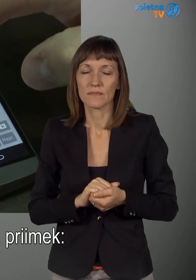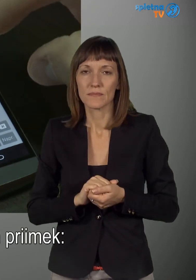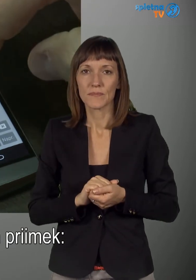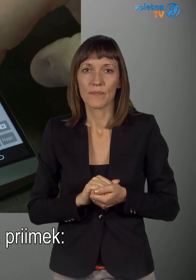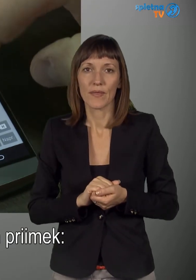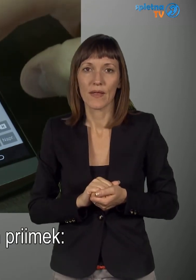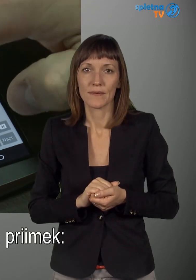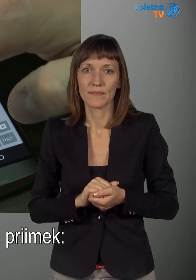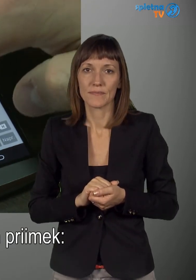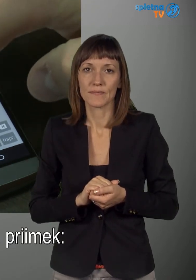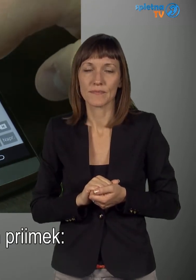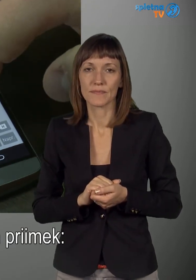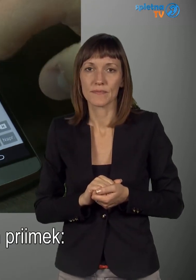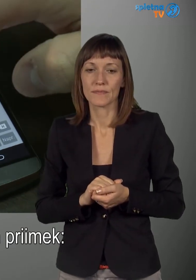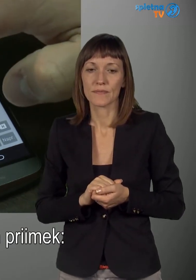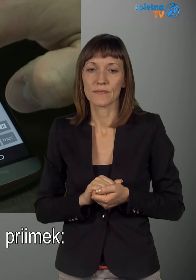Novak.